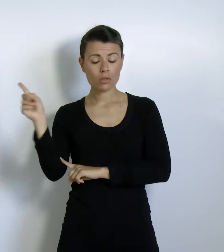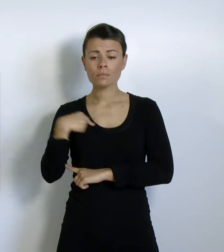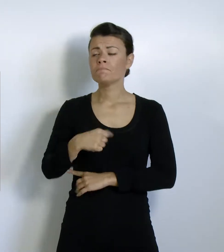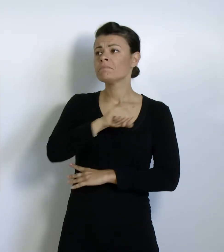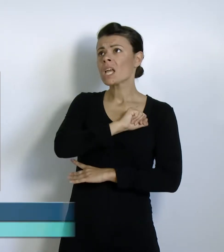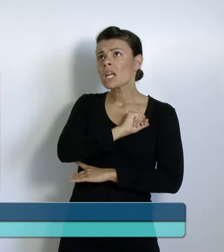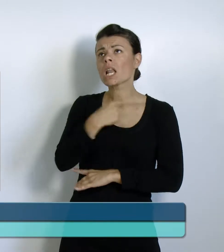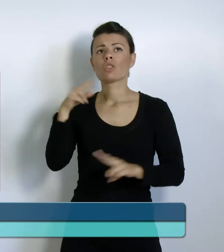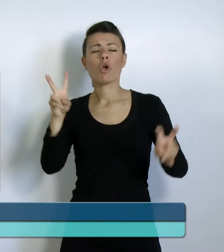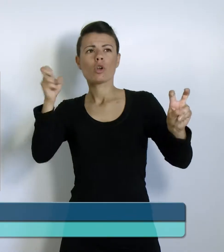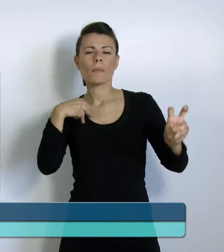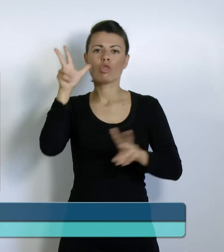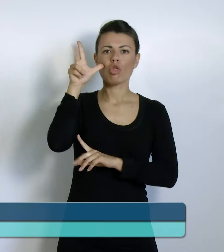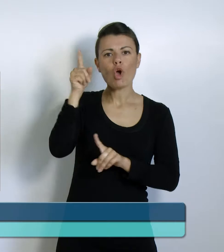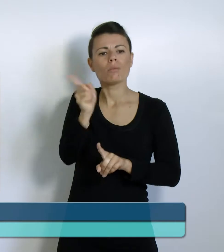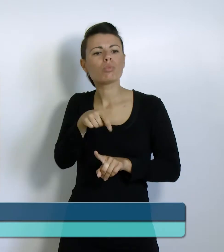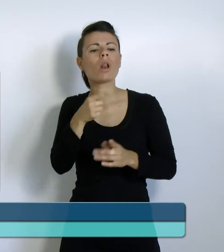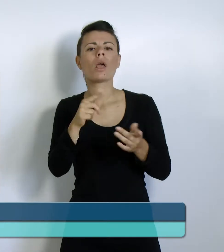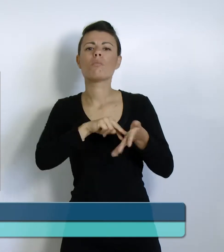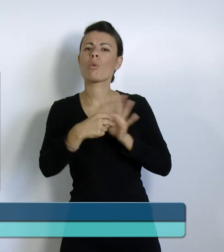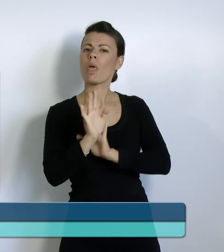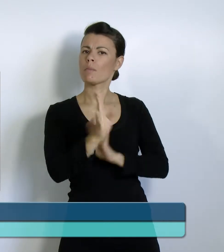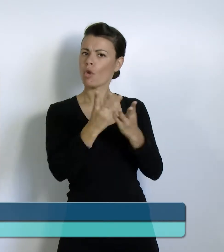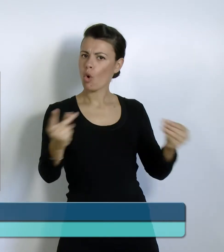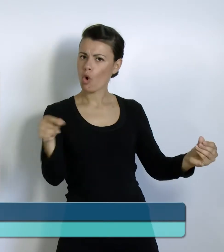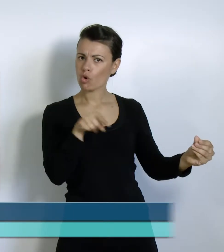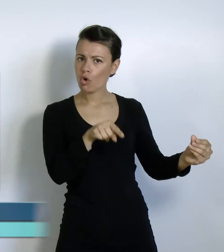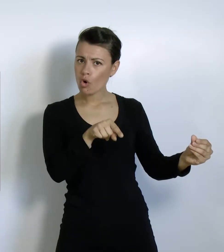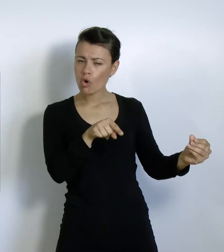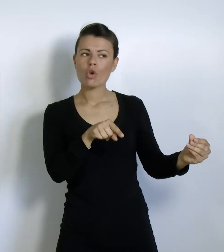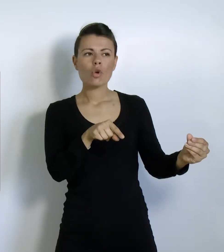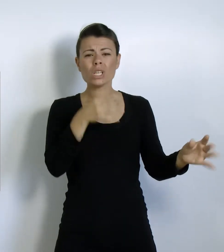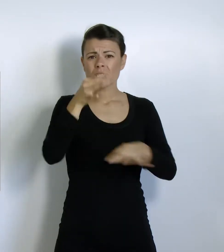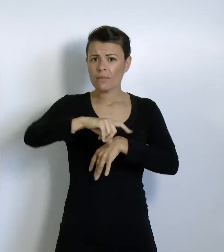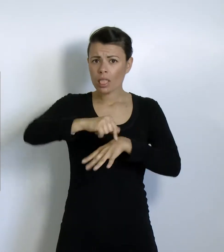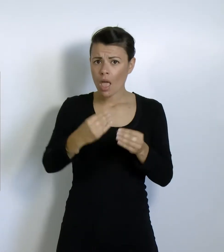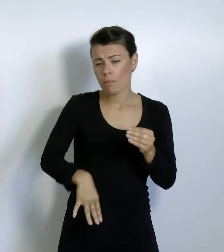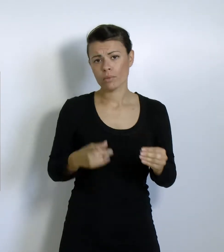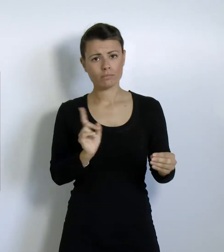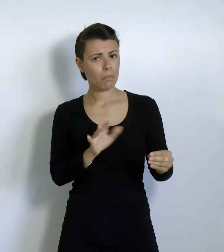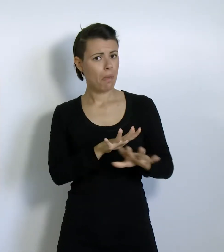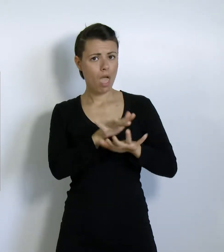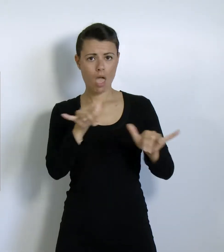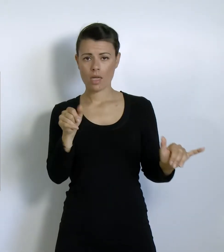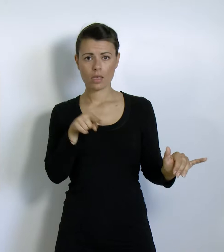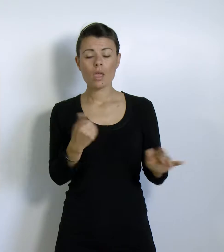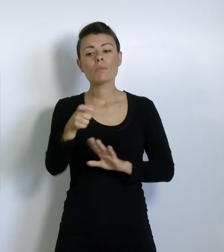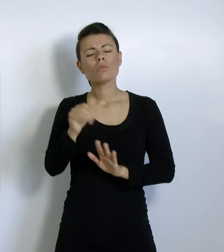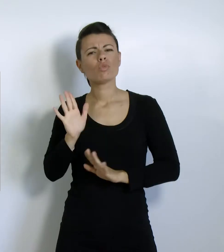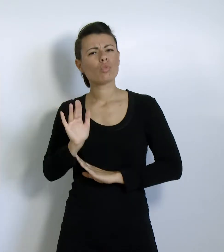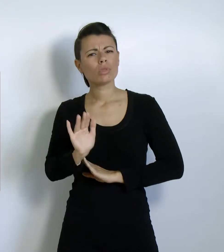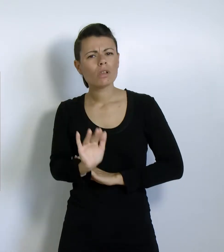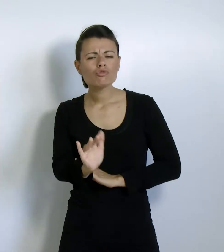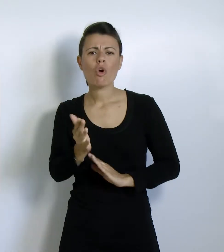parlare di donne e cercare di risolvere i loro problemi non è mai ozioso, perché ogni